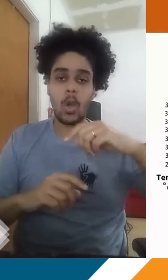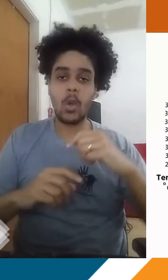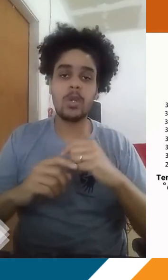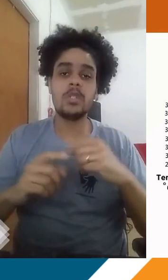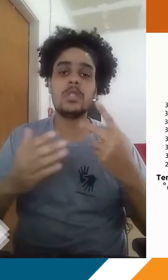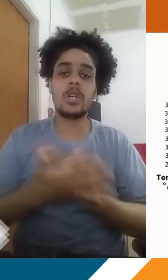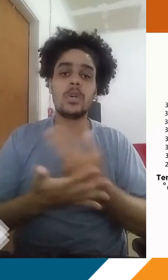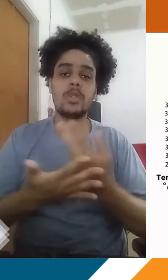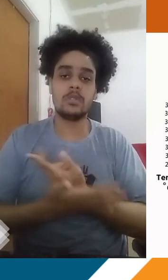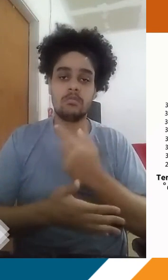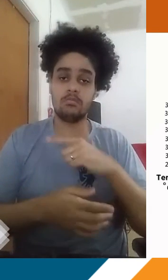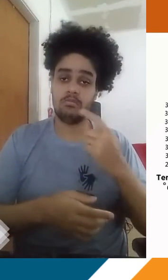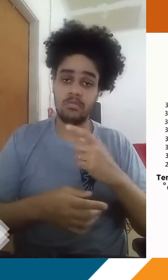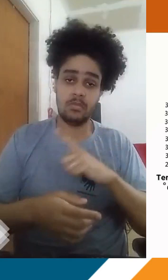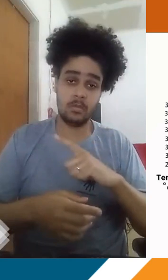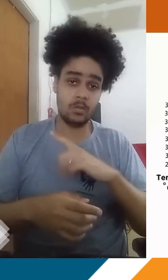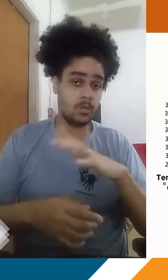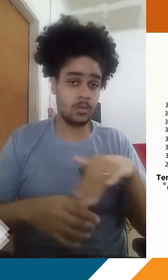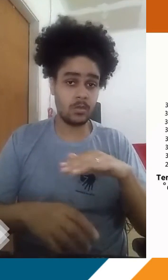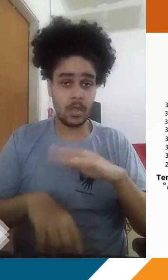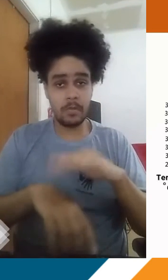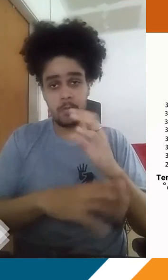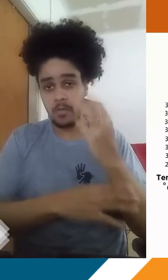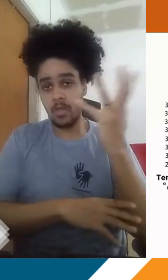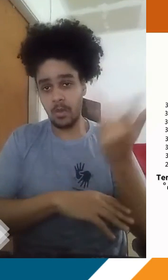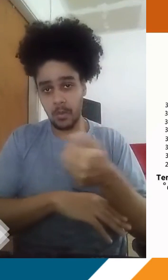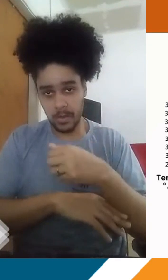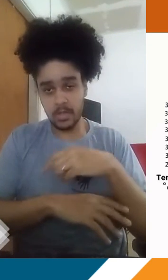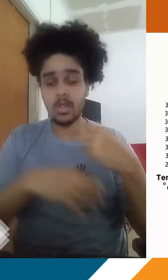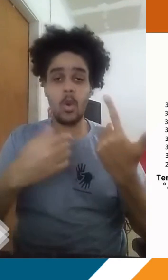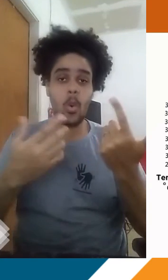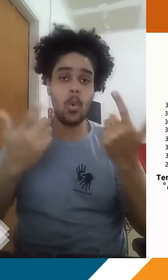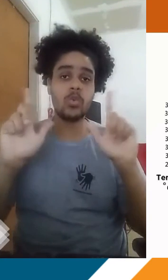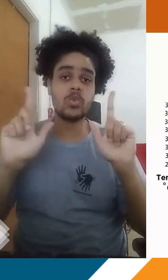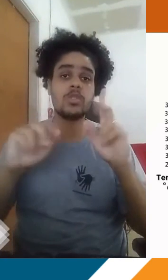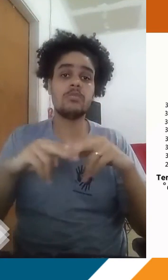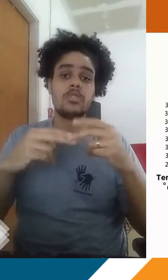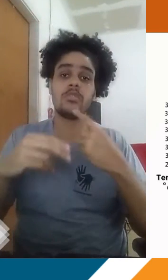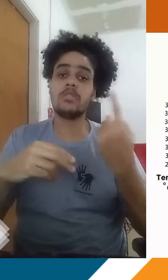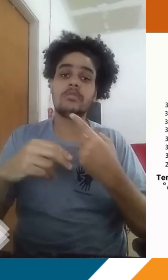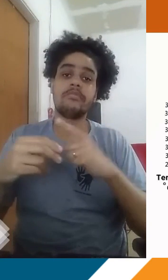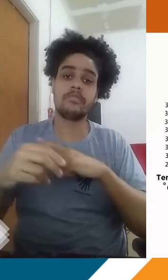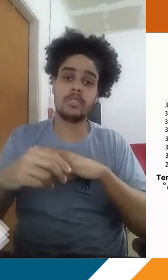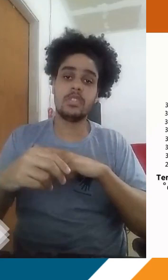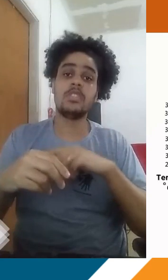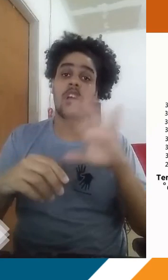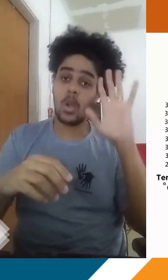sobras mesmo, que acaba acontecendo quando a gente tem um espaço mais arborizado. Então, é um outro motivo que a gente tem. E as